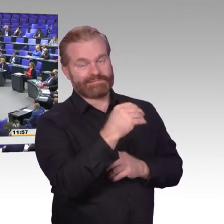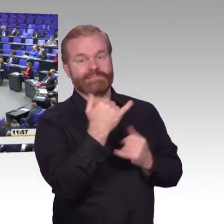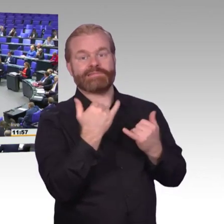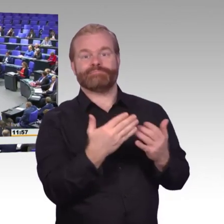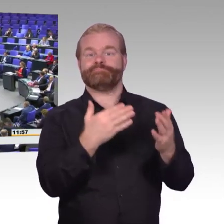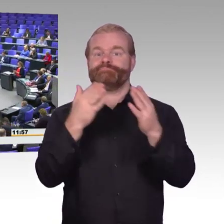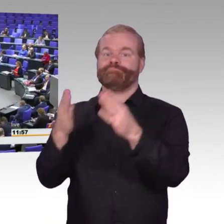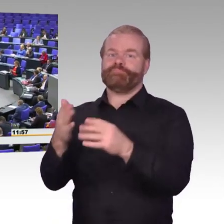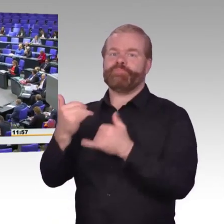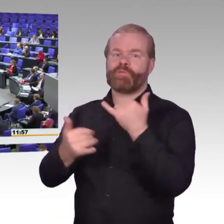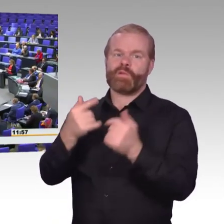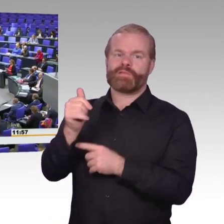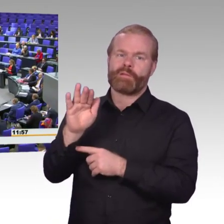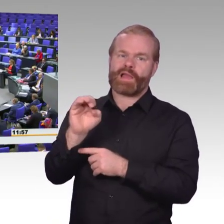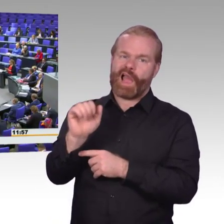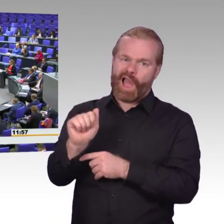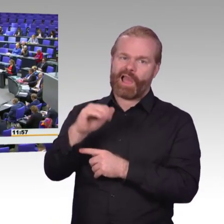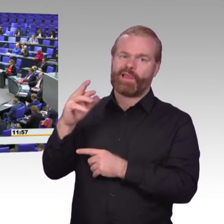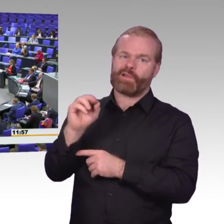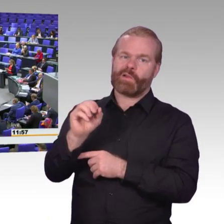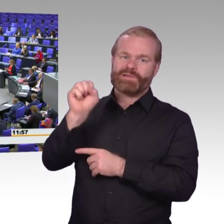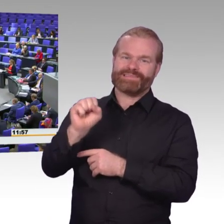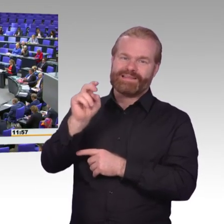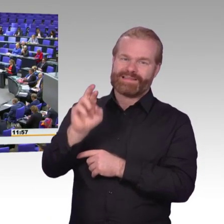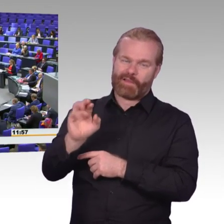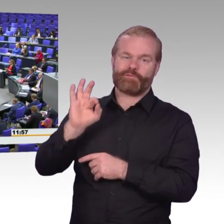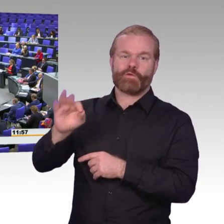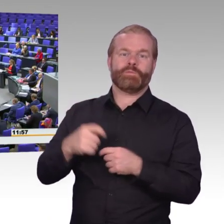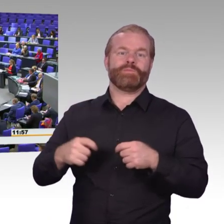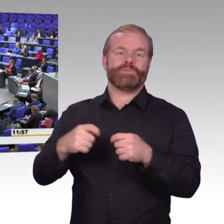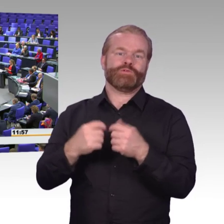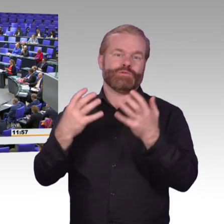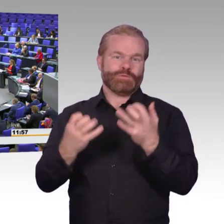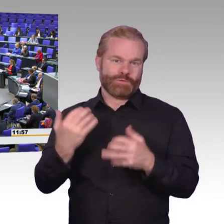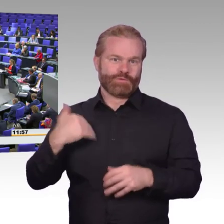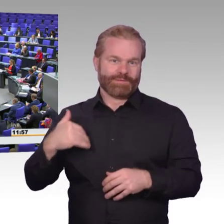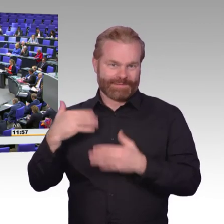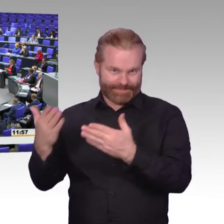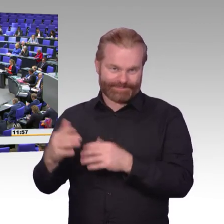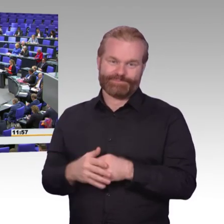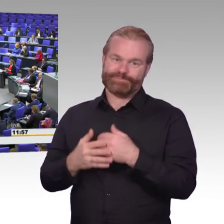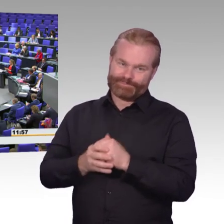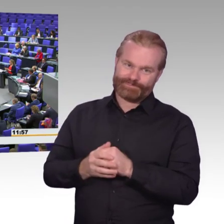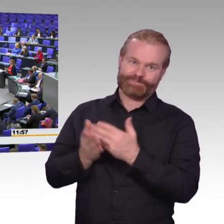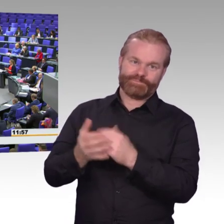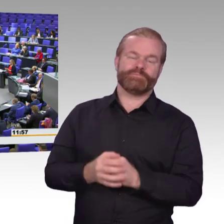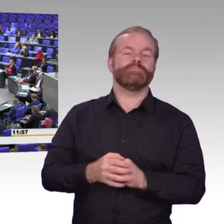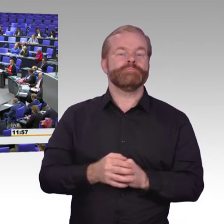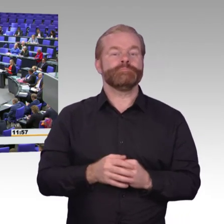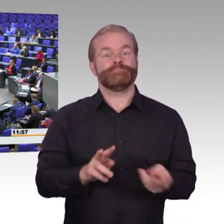Frau Präsidentin, meine Damen und Herren, ich kann mich noch gut erinnern, 2013 hat Jimmy Schulz zur ersten Krypto-Party im